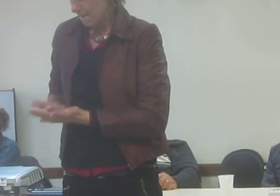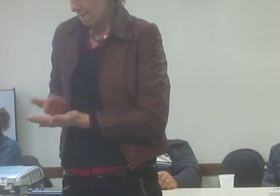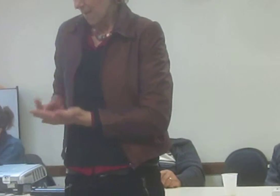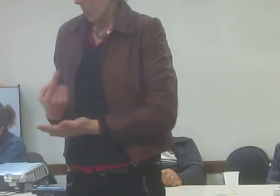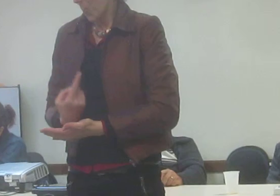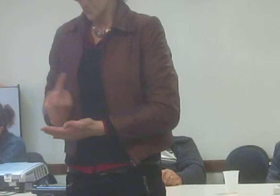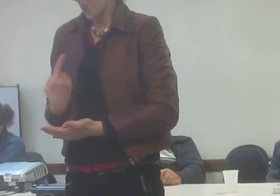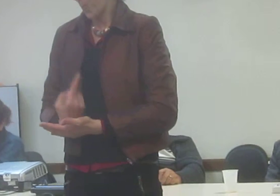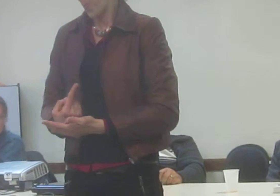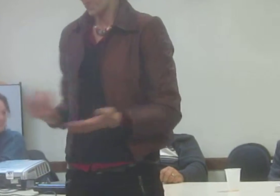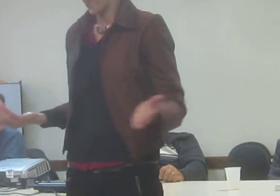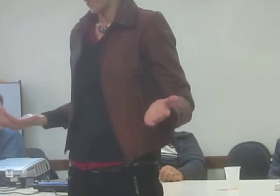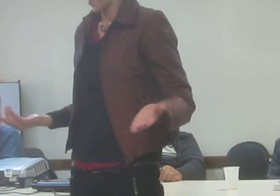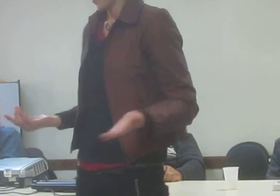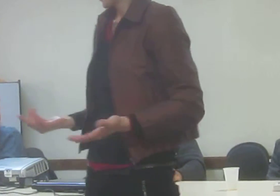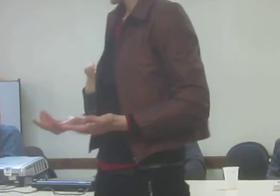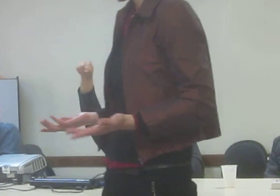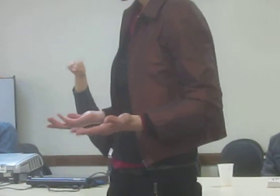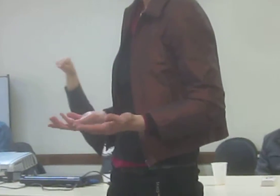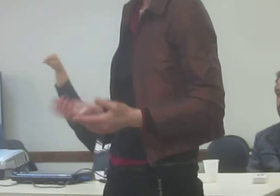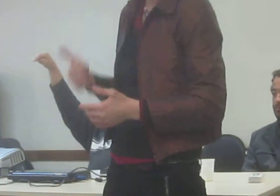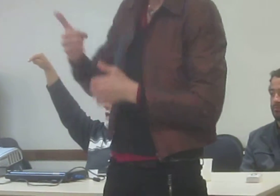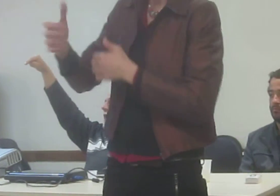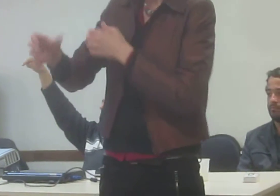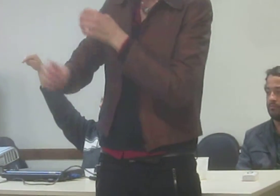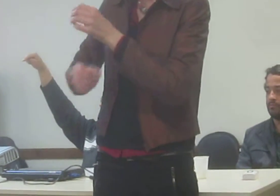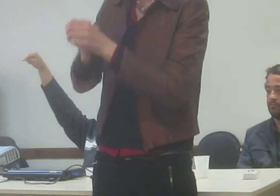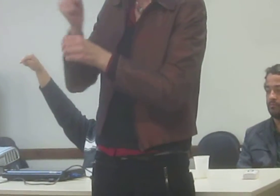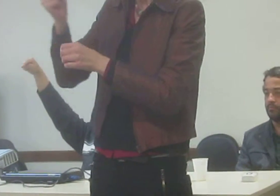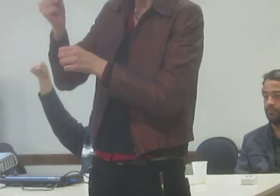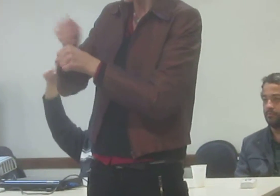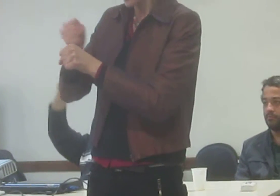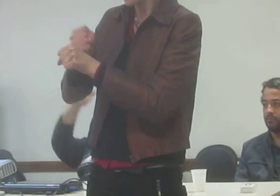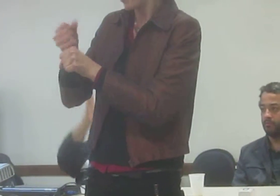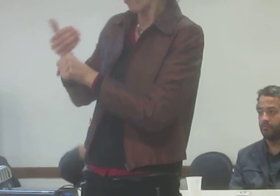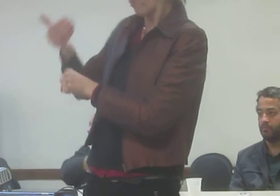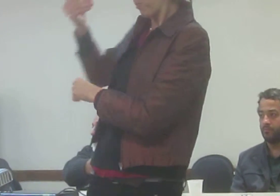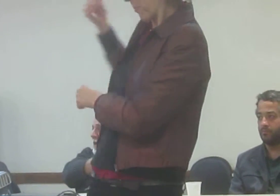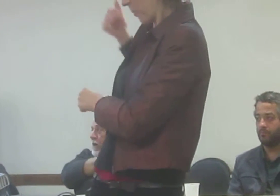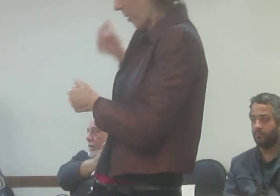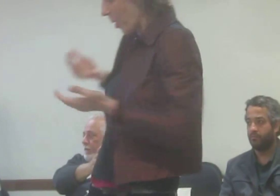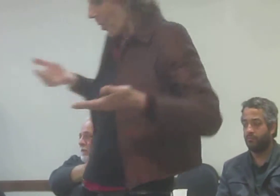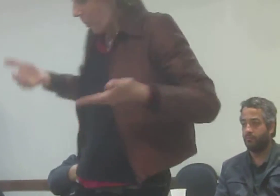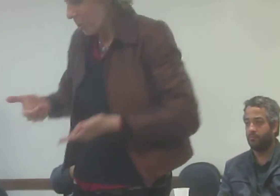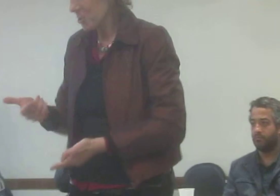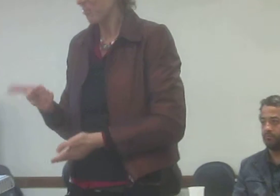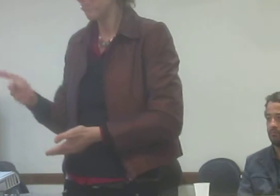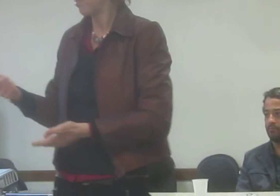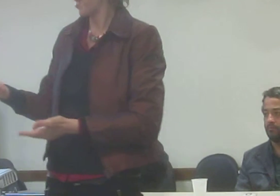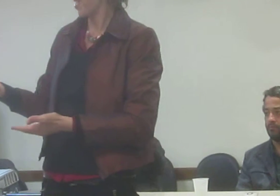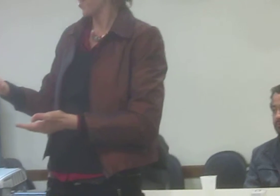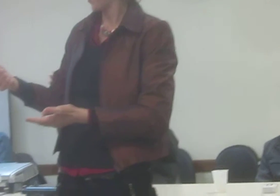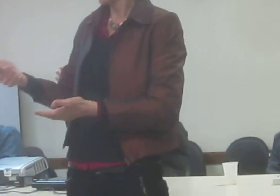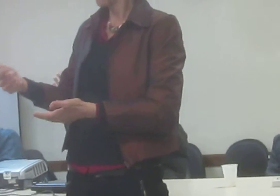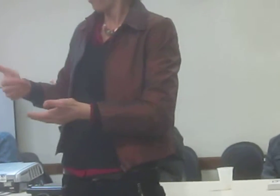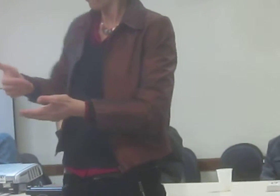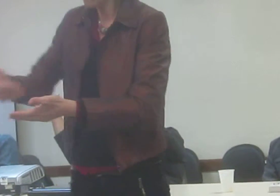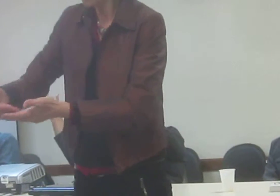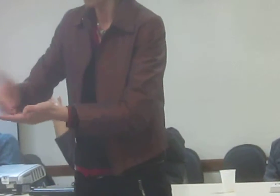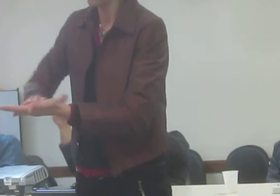uma coisa que me passou. Por exemplo, para a secretaria pedir dinheiro para a Câmara Municipal